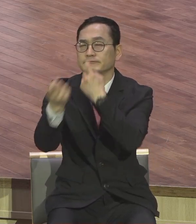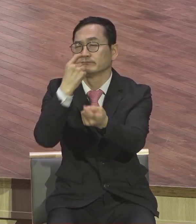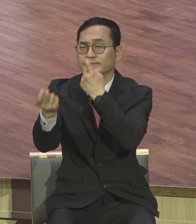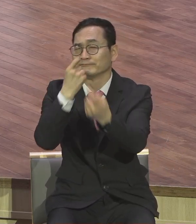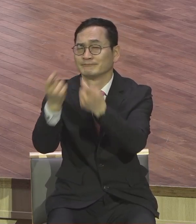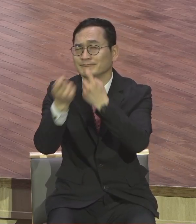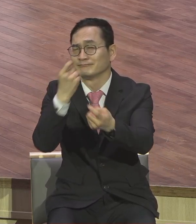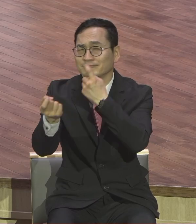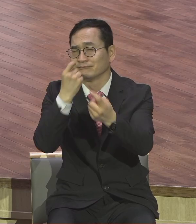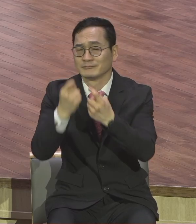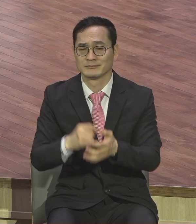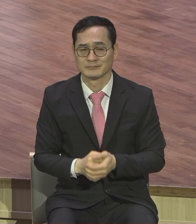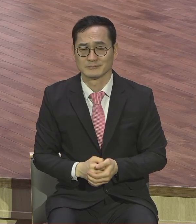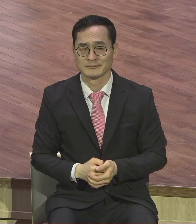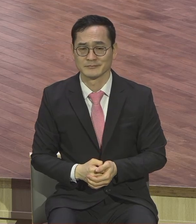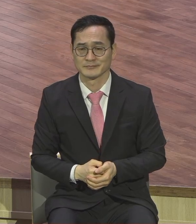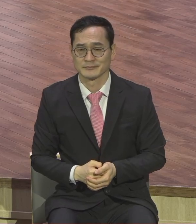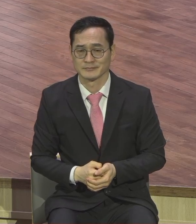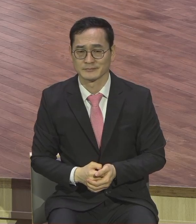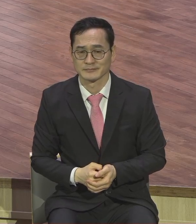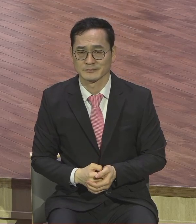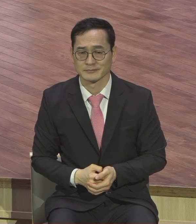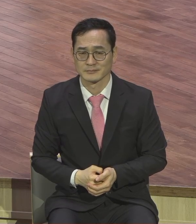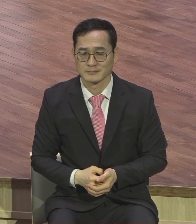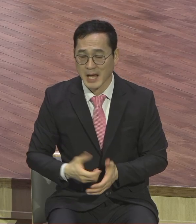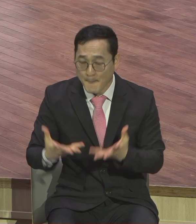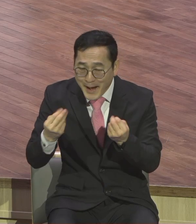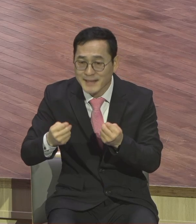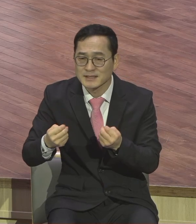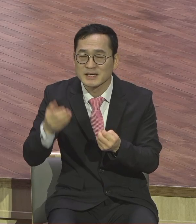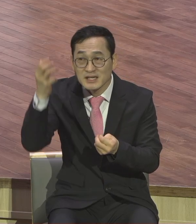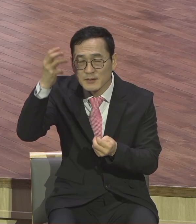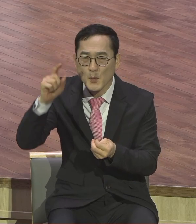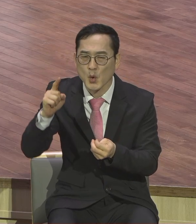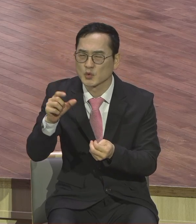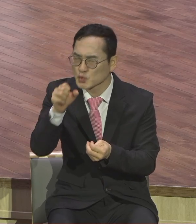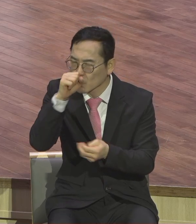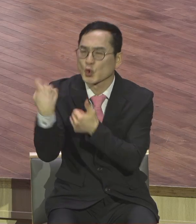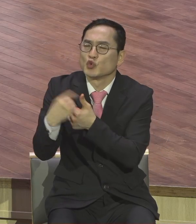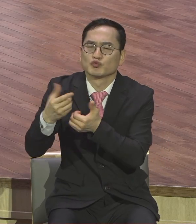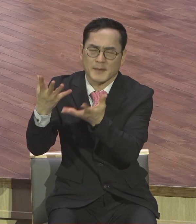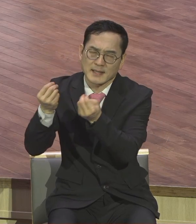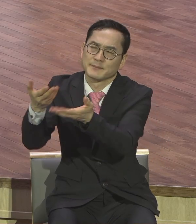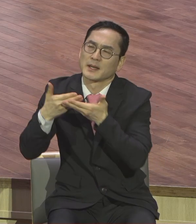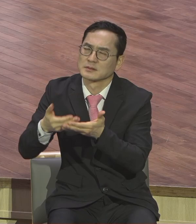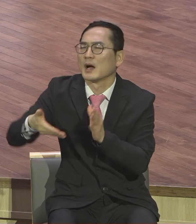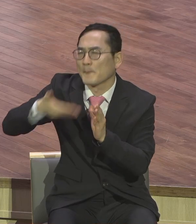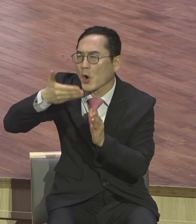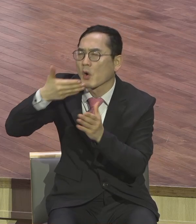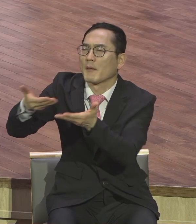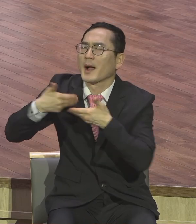먹기는 많이 먹는데 현장은 안 가 현장이 없어